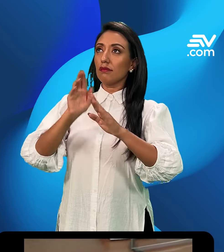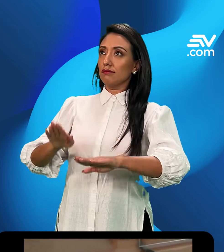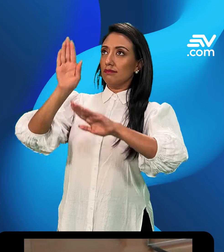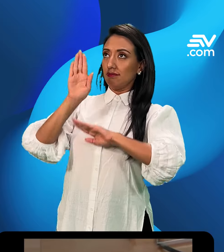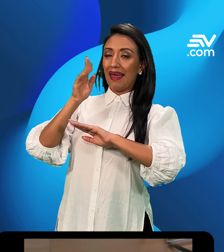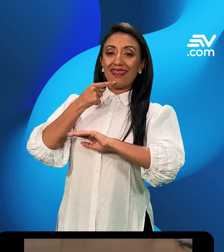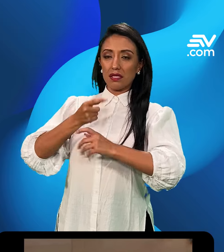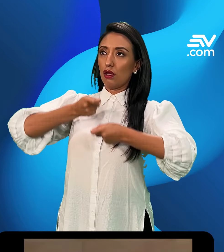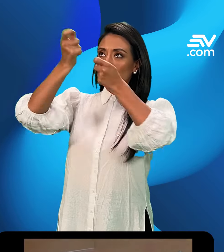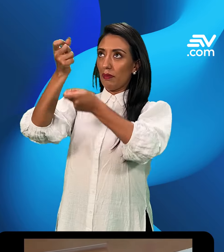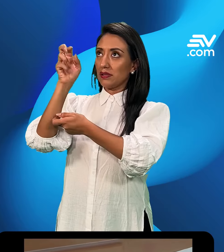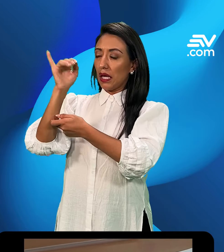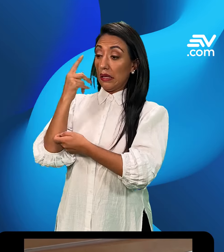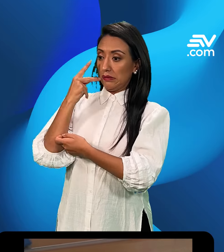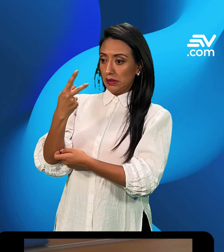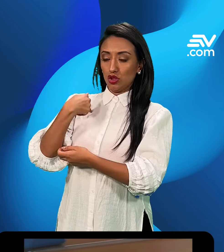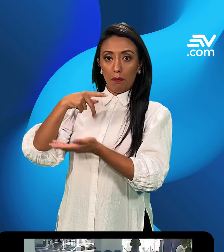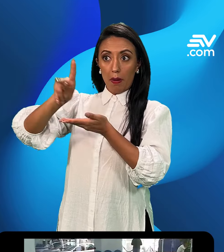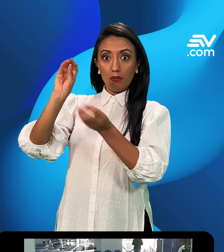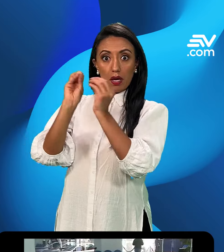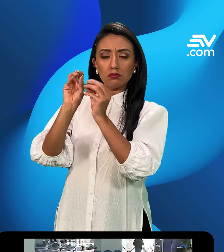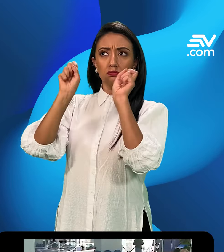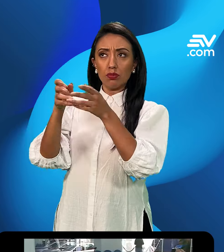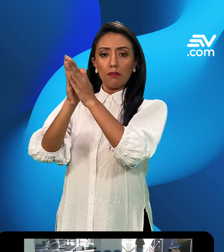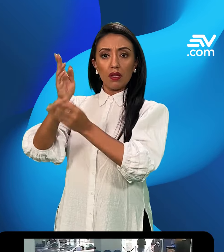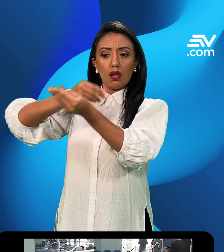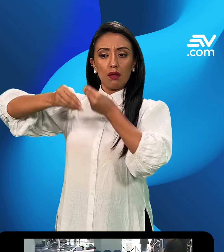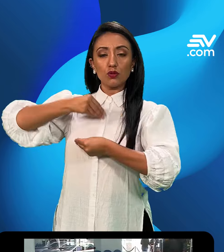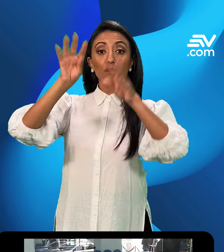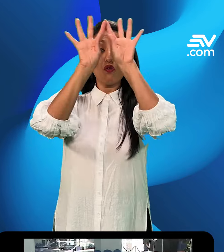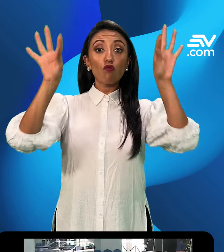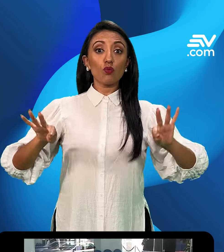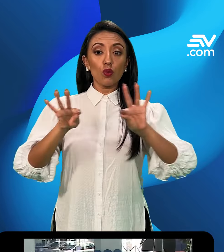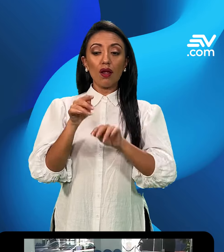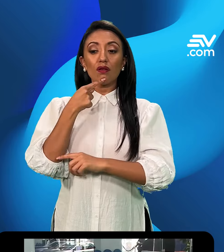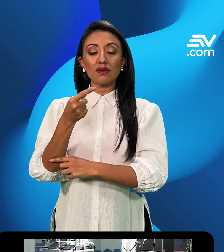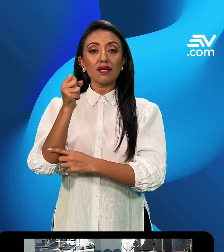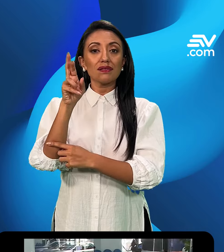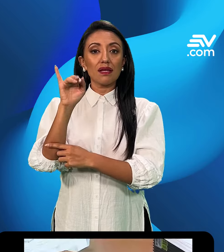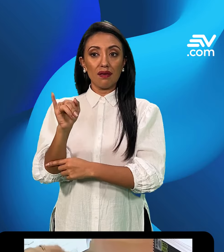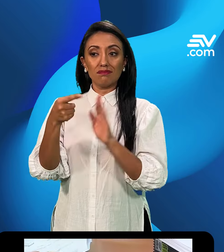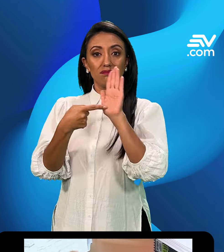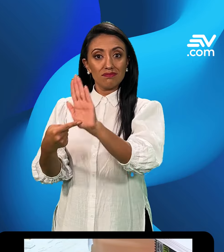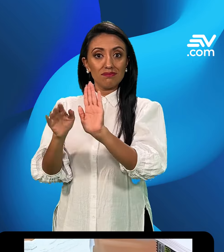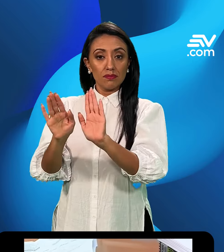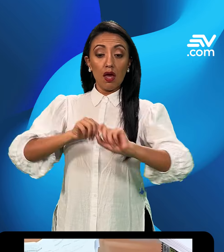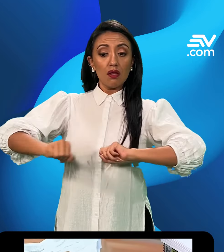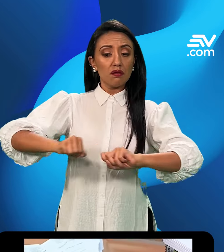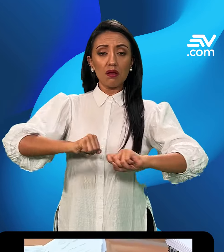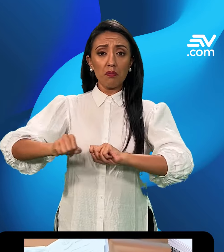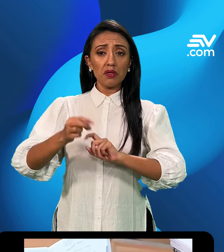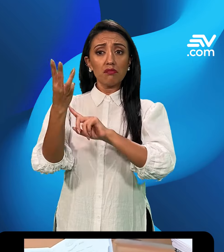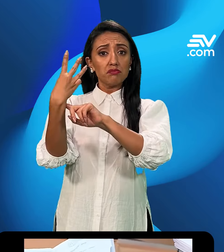SRI detecten que pagaron más de lo que les correspondía, según la tabla publicada por el Servicio de Rentas Internas. El trámite se lo